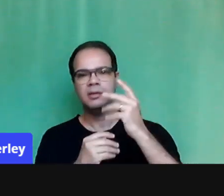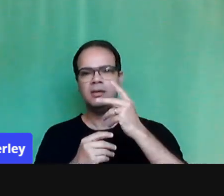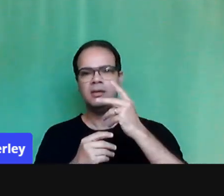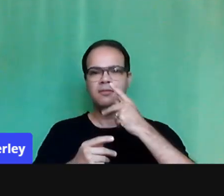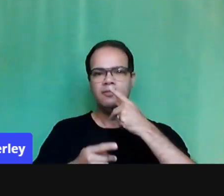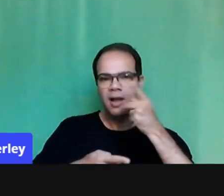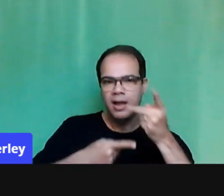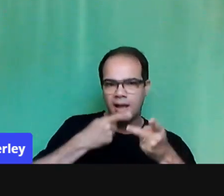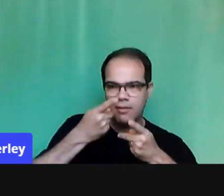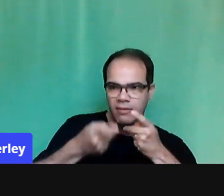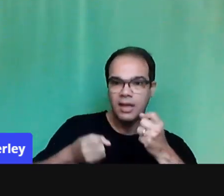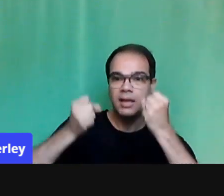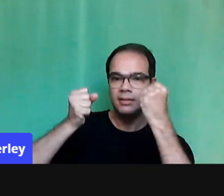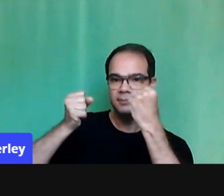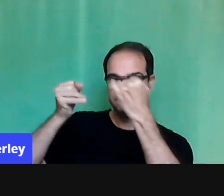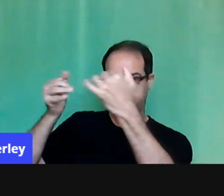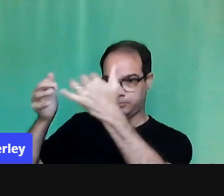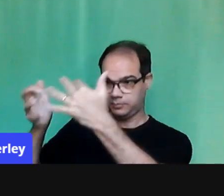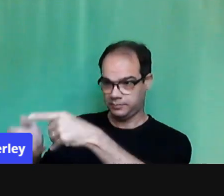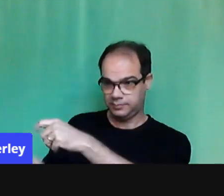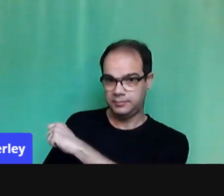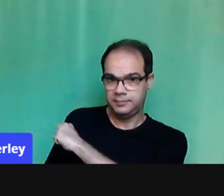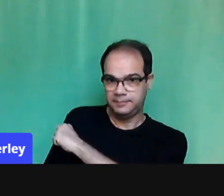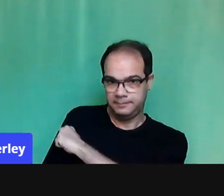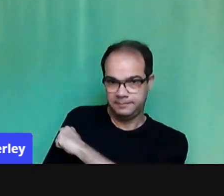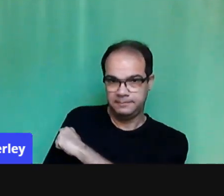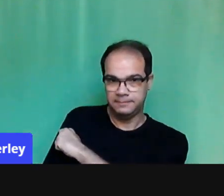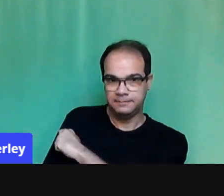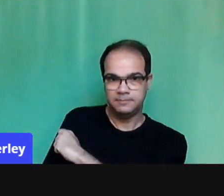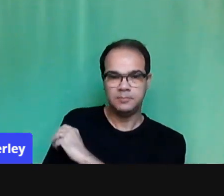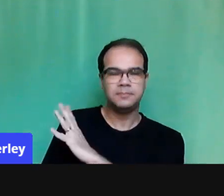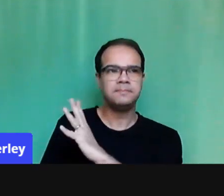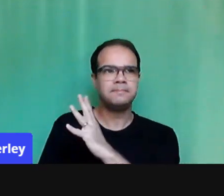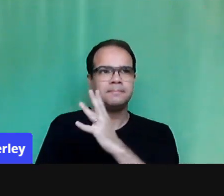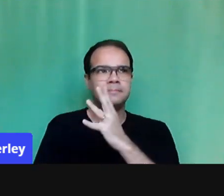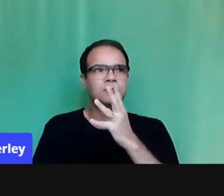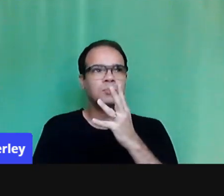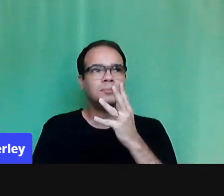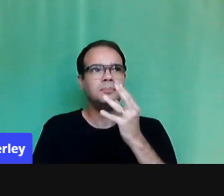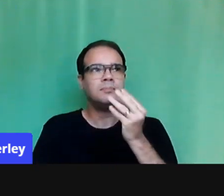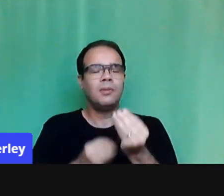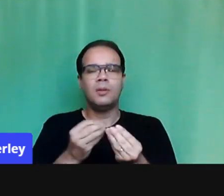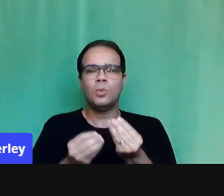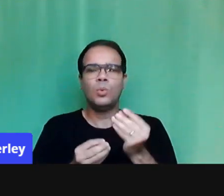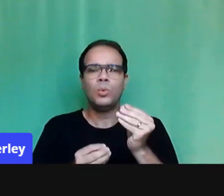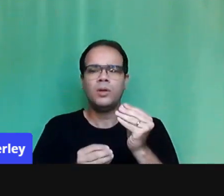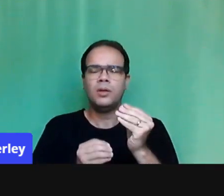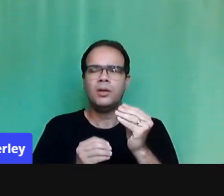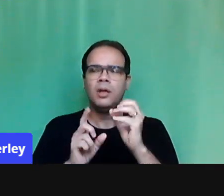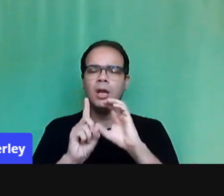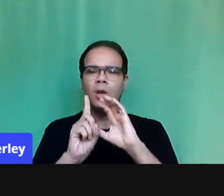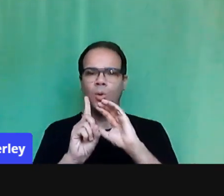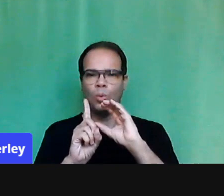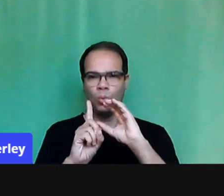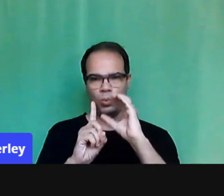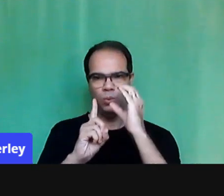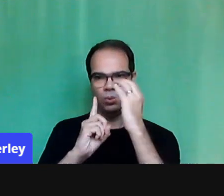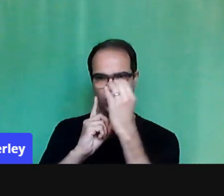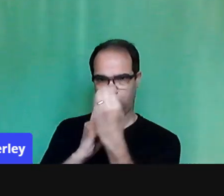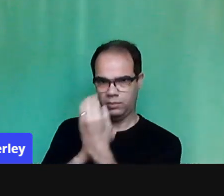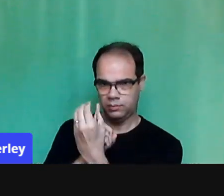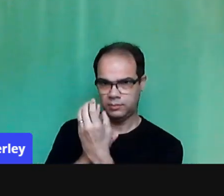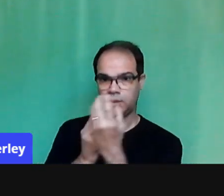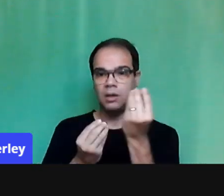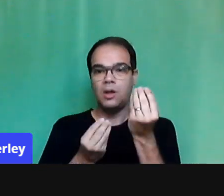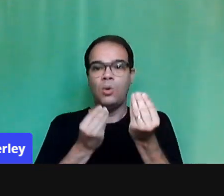dialógica, o nosso referencial teórico se pauta na perspectiva histórica ou cultural, né? Lembrando que,